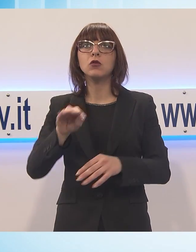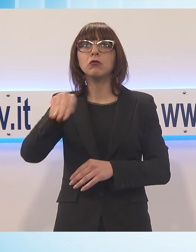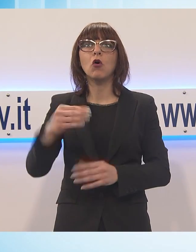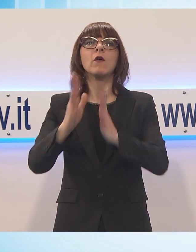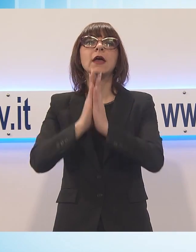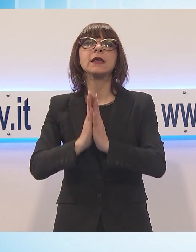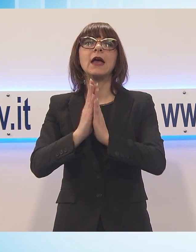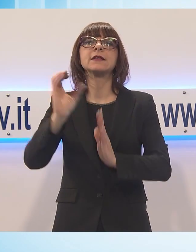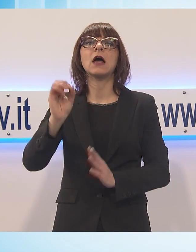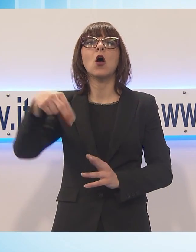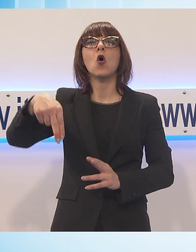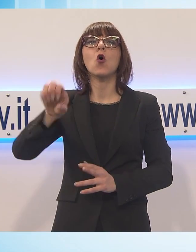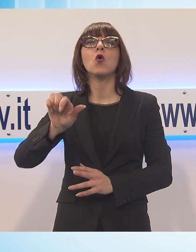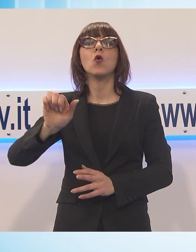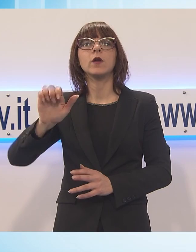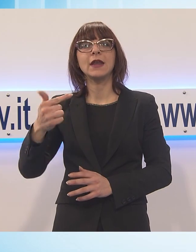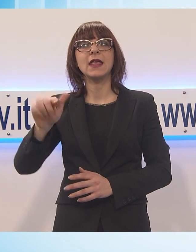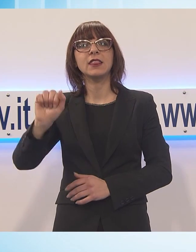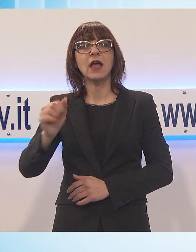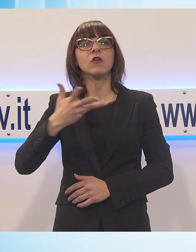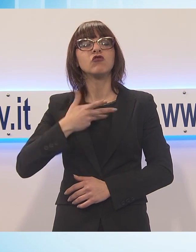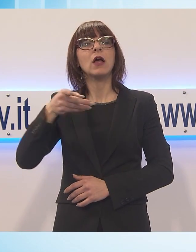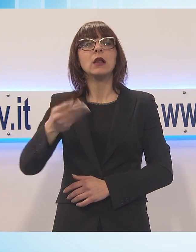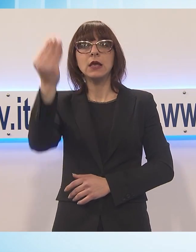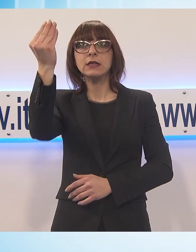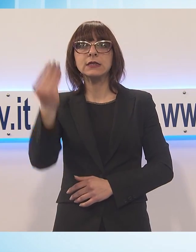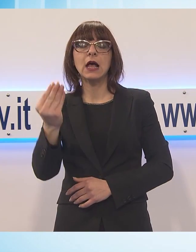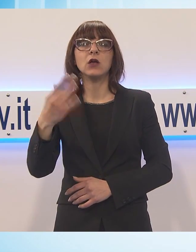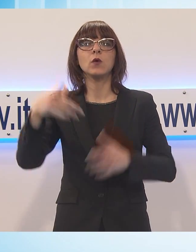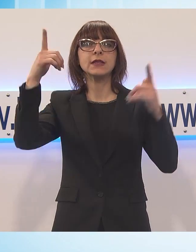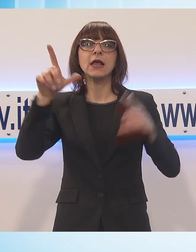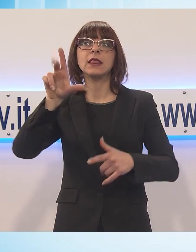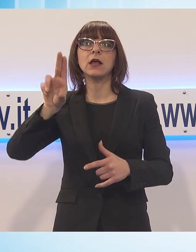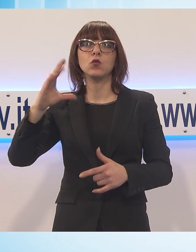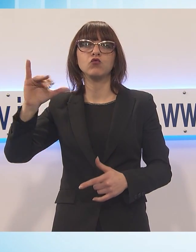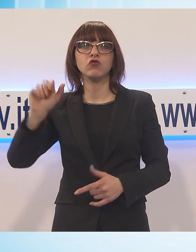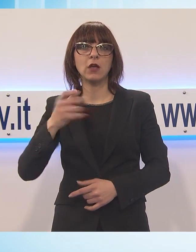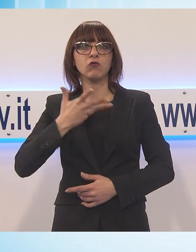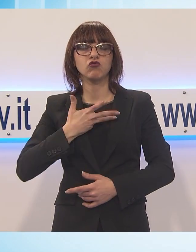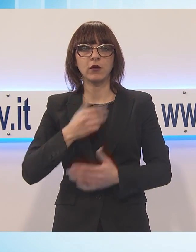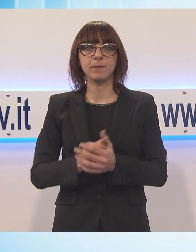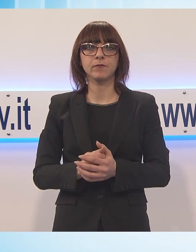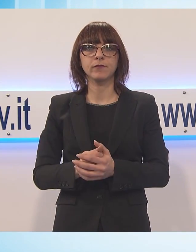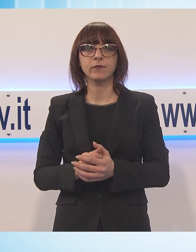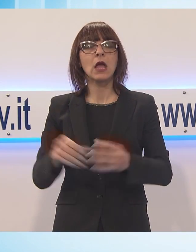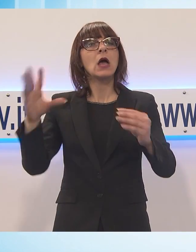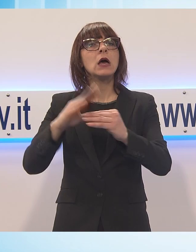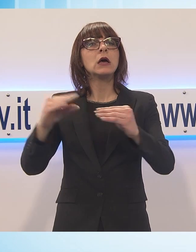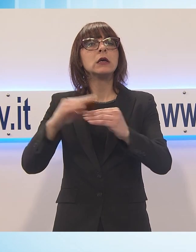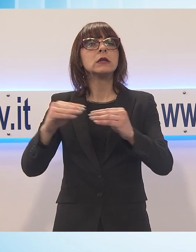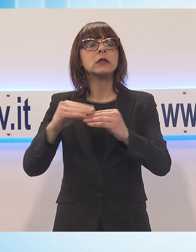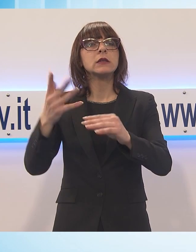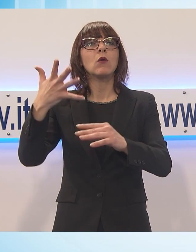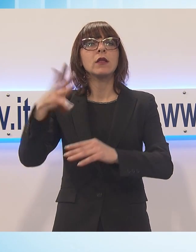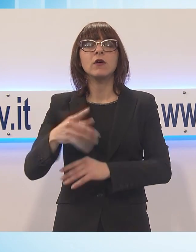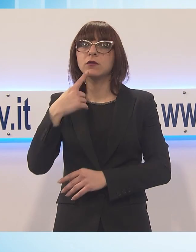risalente al XV secolo raffigurante Santa Lucia. L'intervento di restauro eseguito da lucchese Massimo Bonino sotto la supervisione